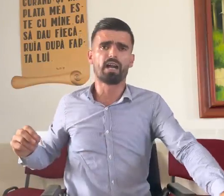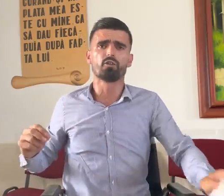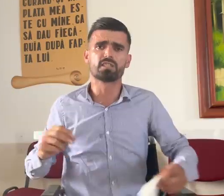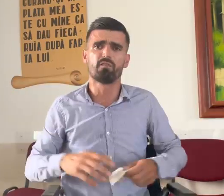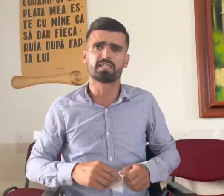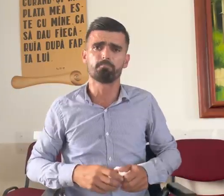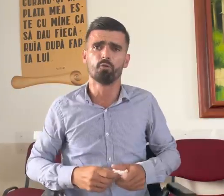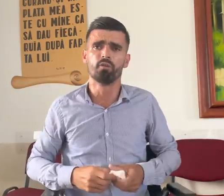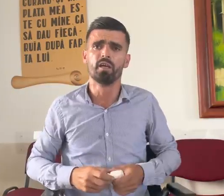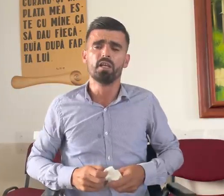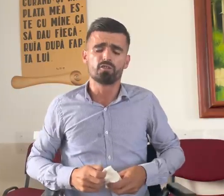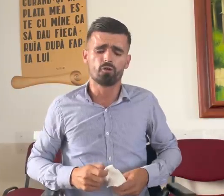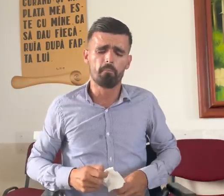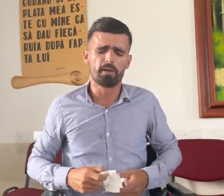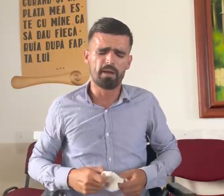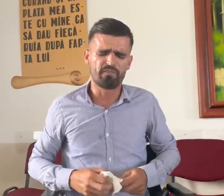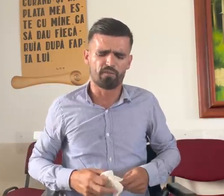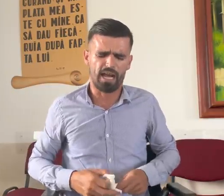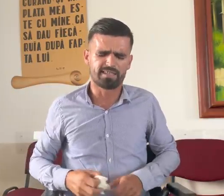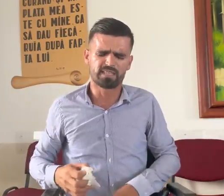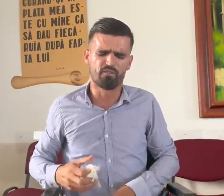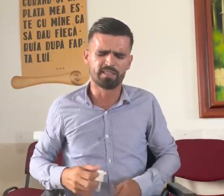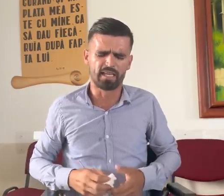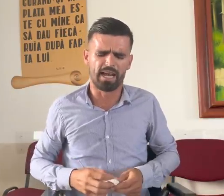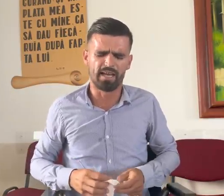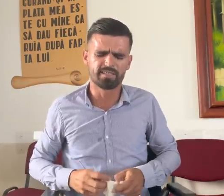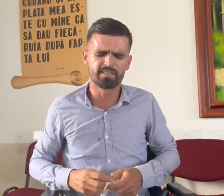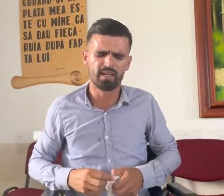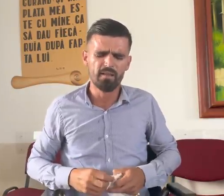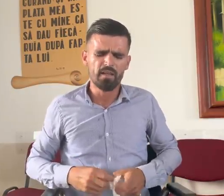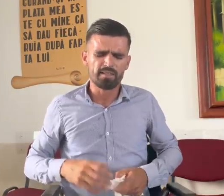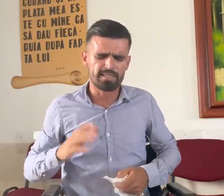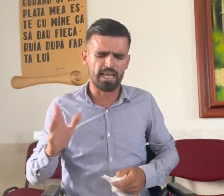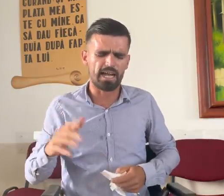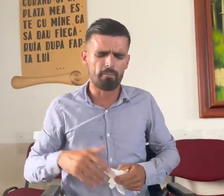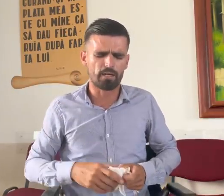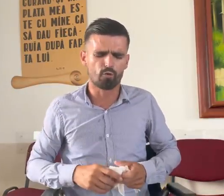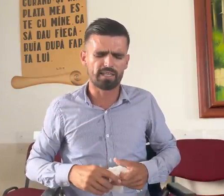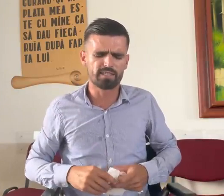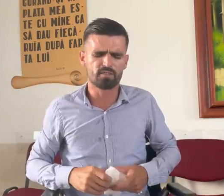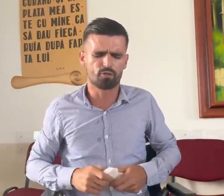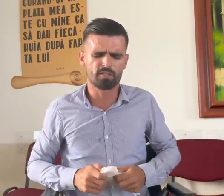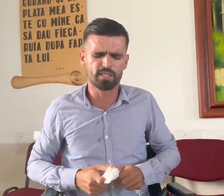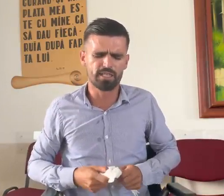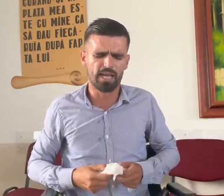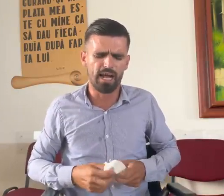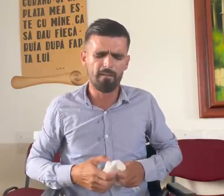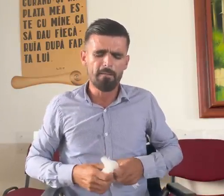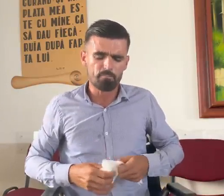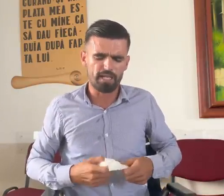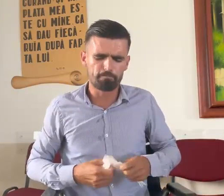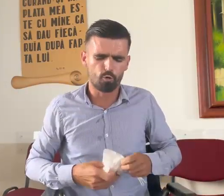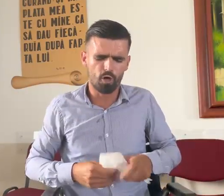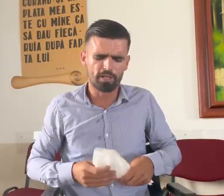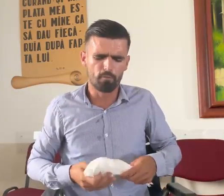vreau să vă spun, scumpii mei, frati, să vă întăresc, seara m-a curățit soția de puroi cu